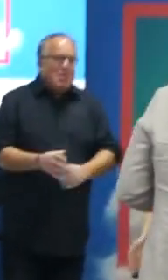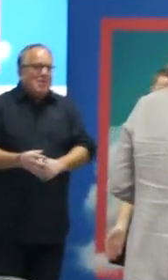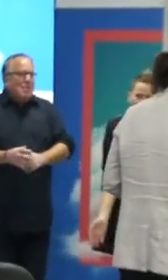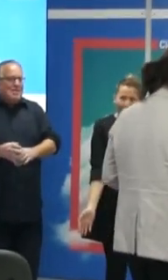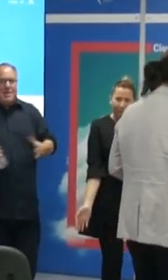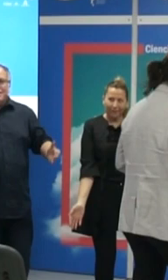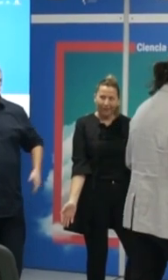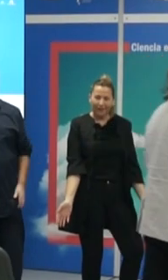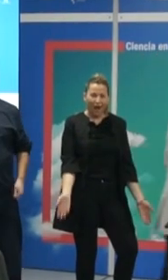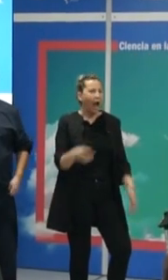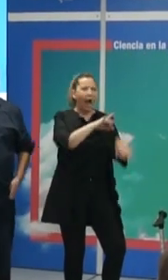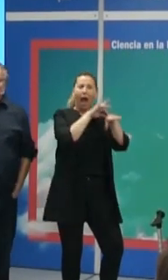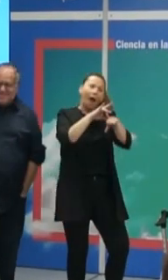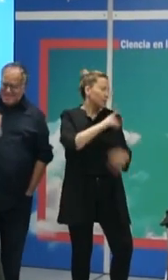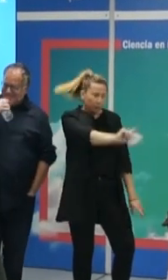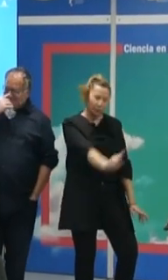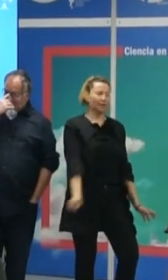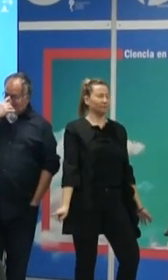No nos invites más Emilio